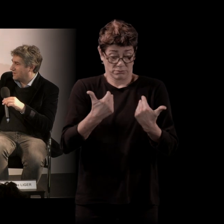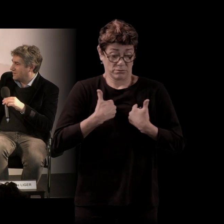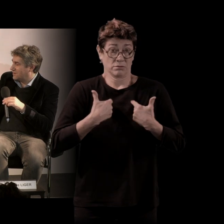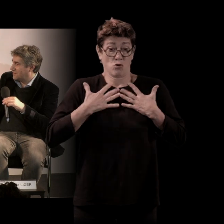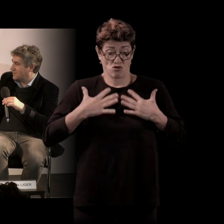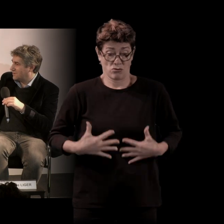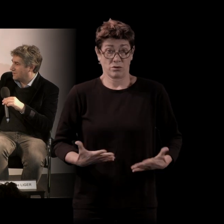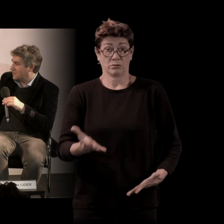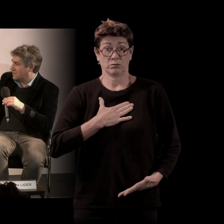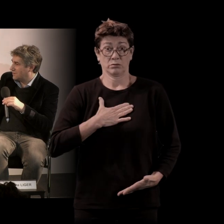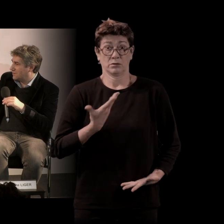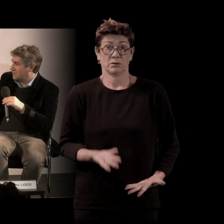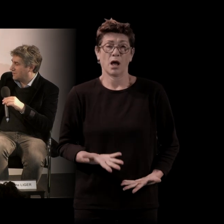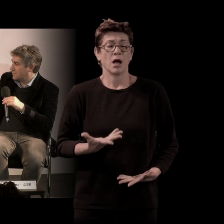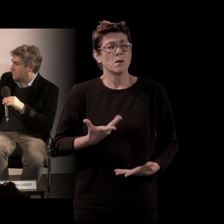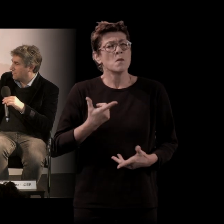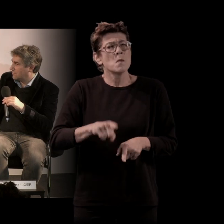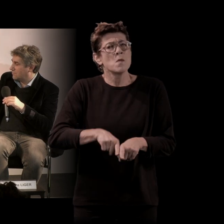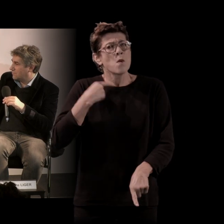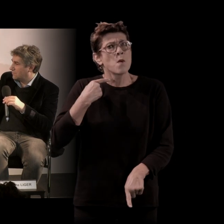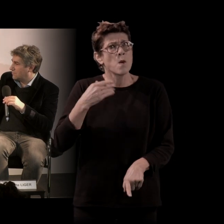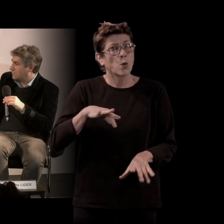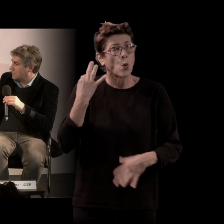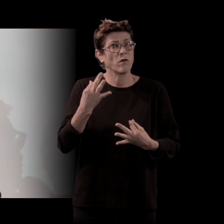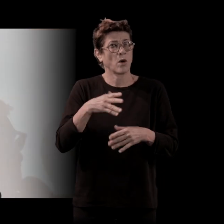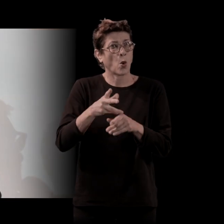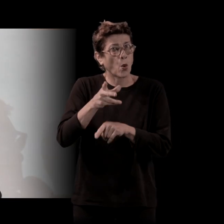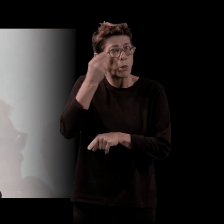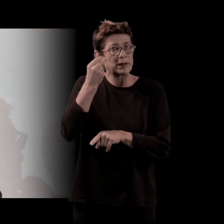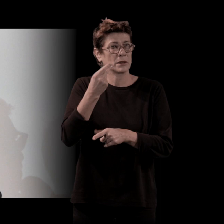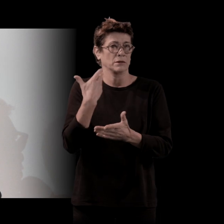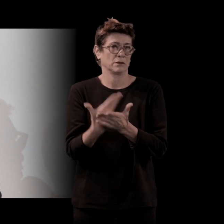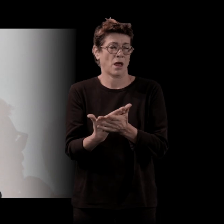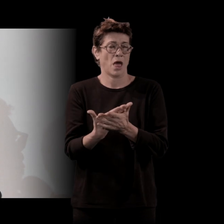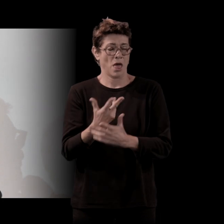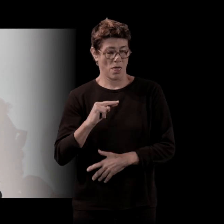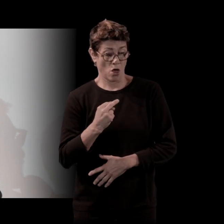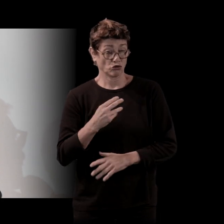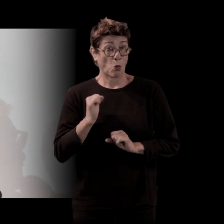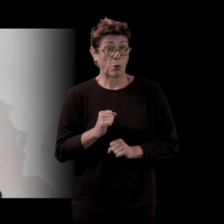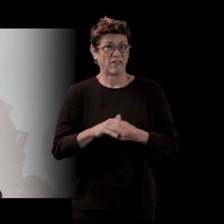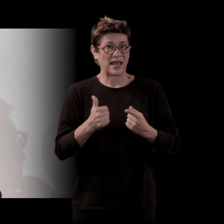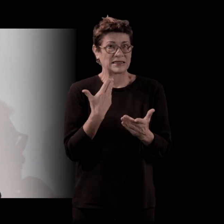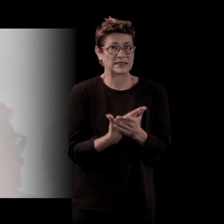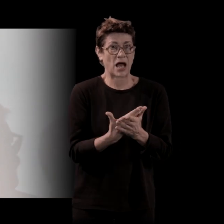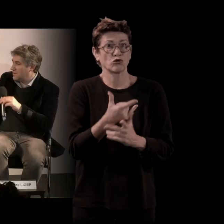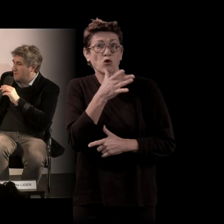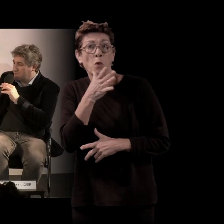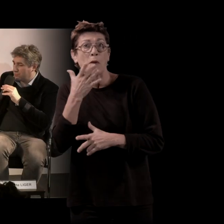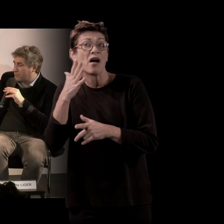de découvrir ce que je pouvais. Longtemps, j'ai écrit hors de ma portée. Mais en tout cas, aux